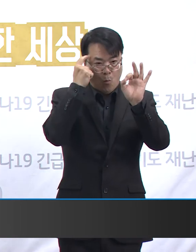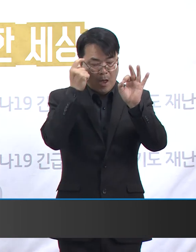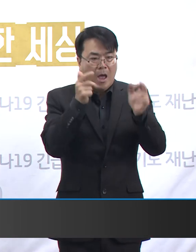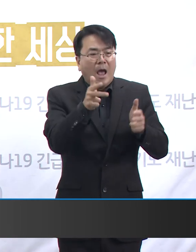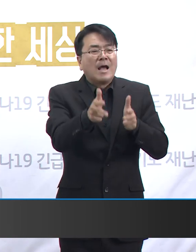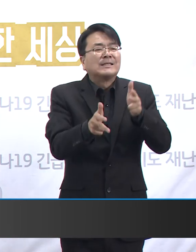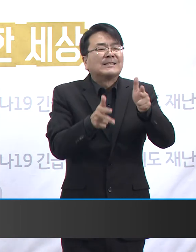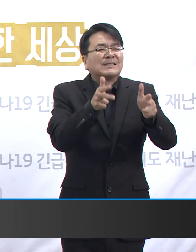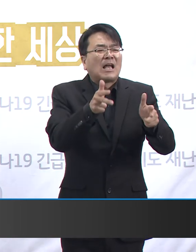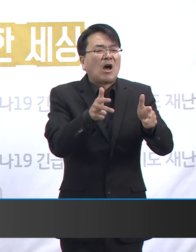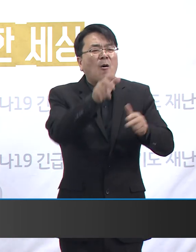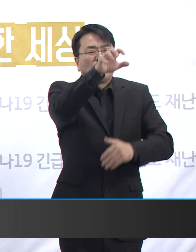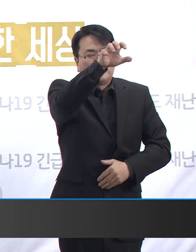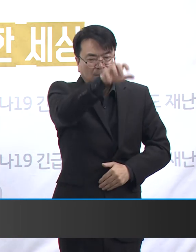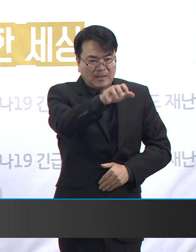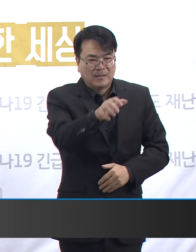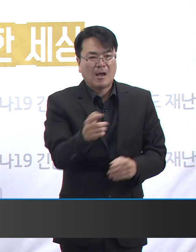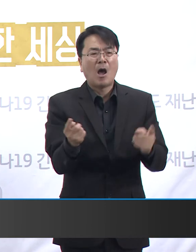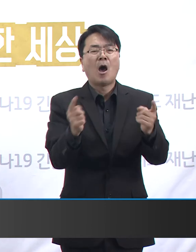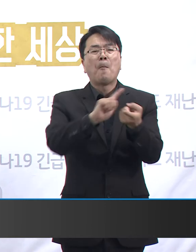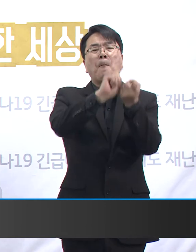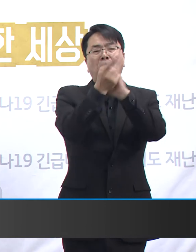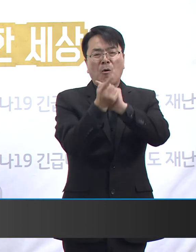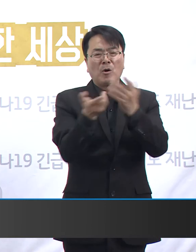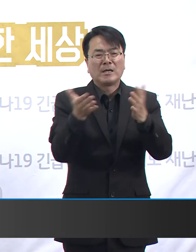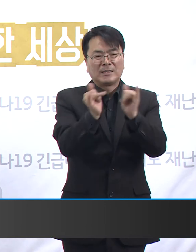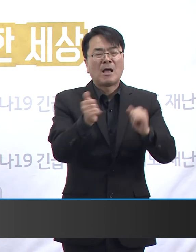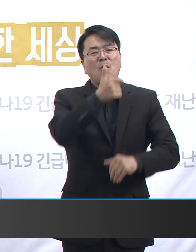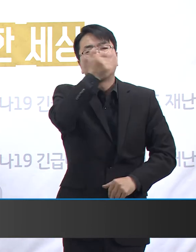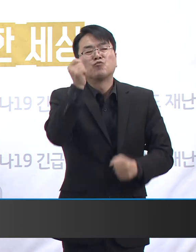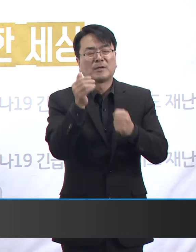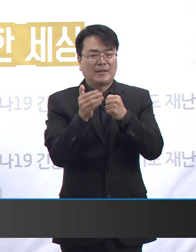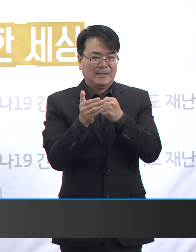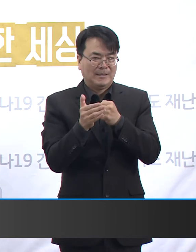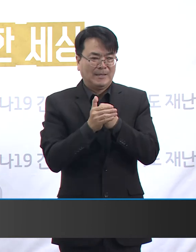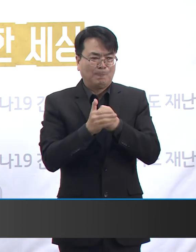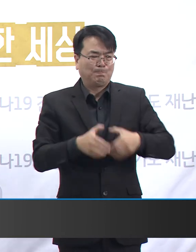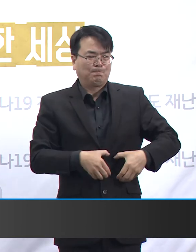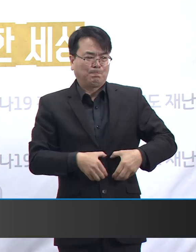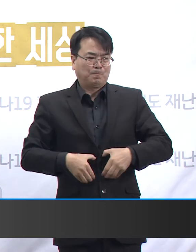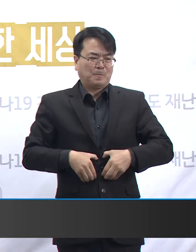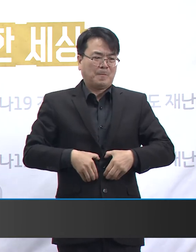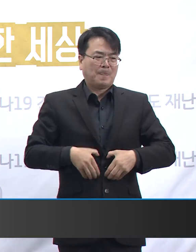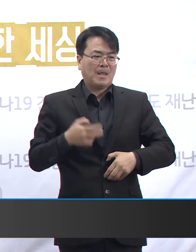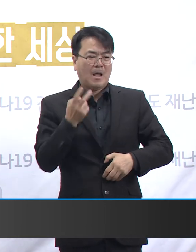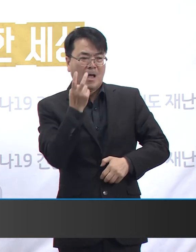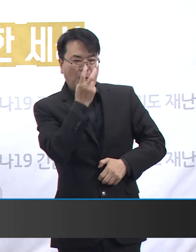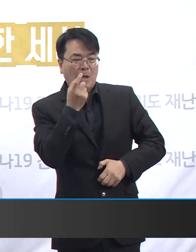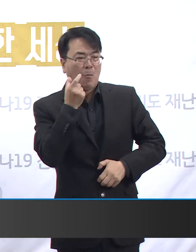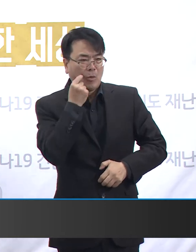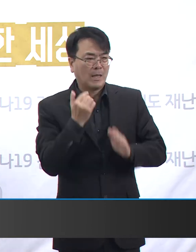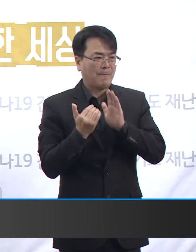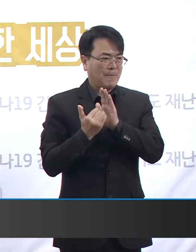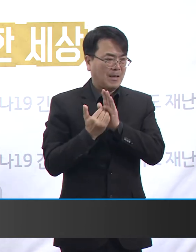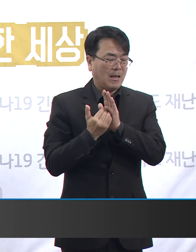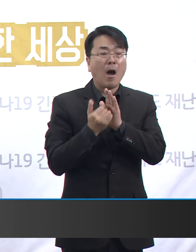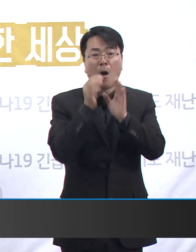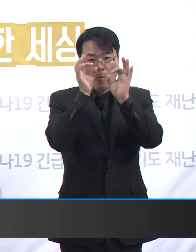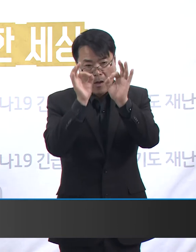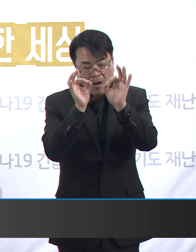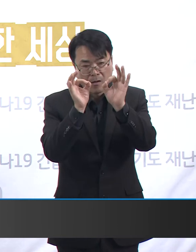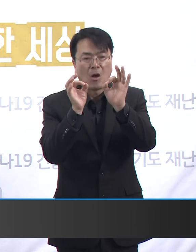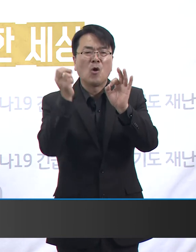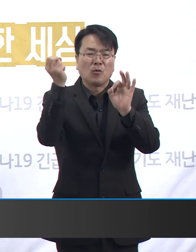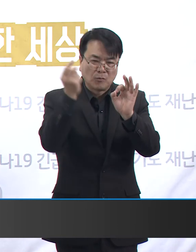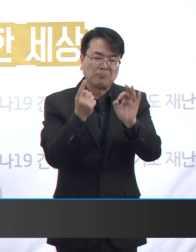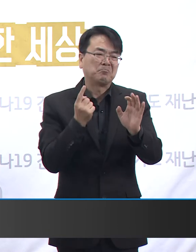대체력 부족 문제 때문에 진단검사를 기피하는 경우도 있습니다. 물론 설마하는